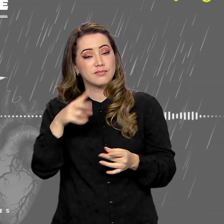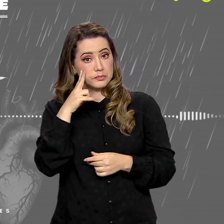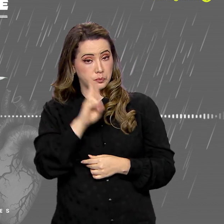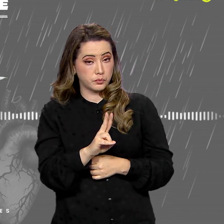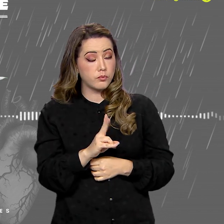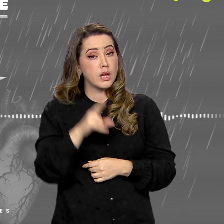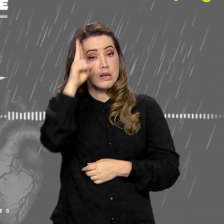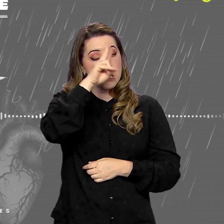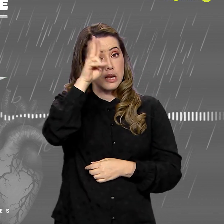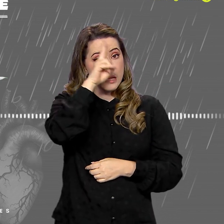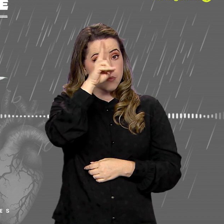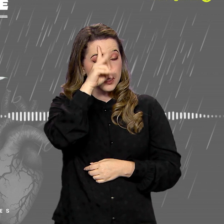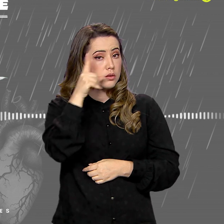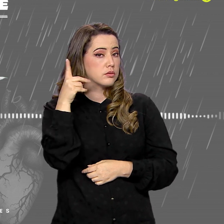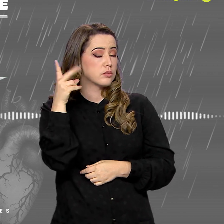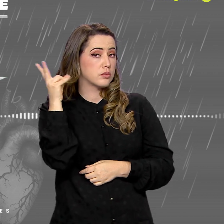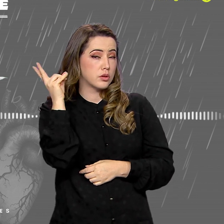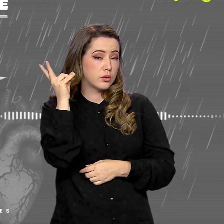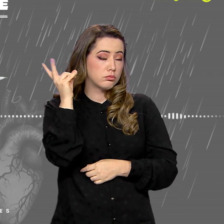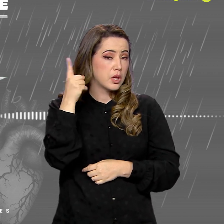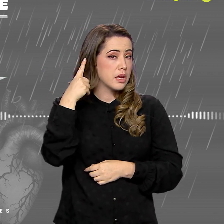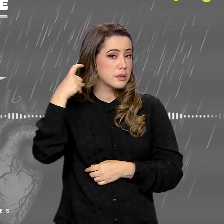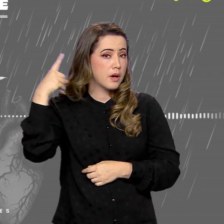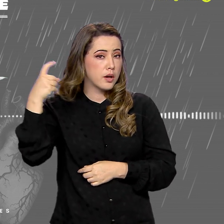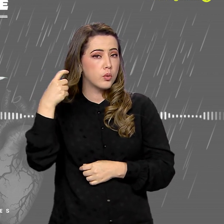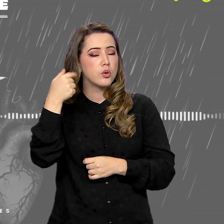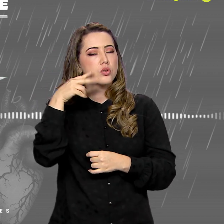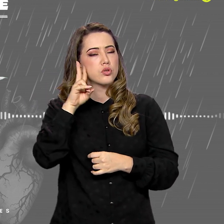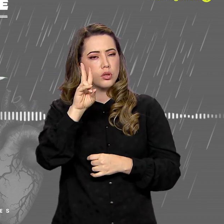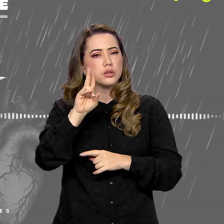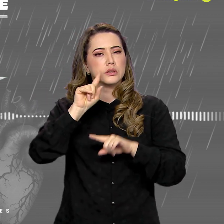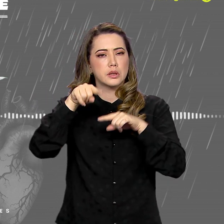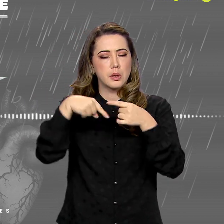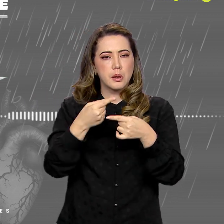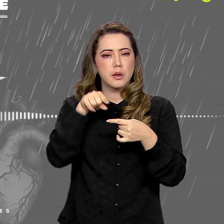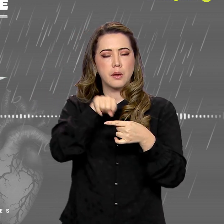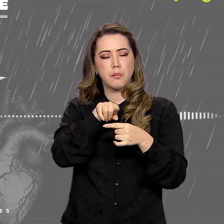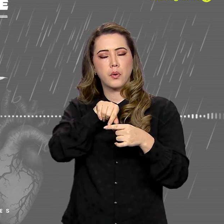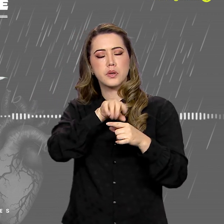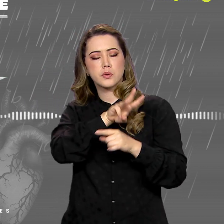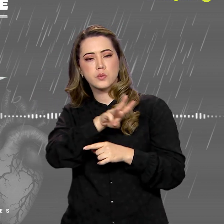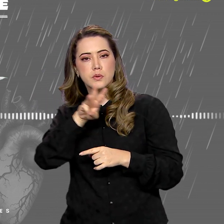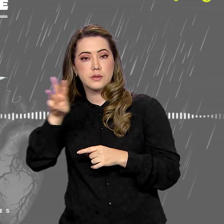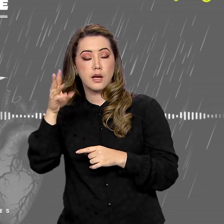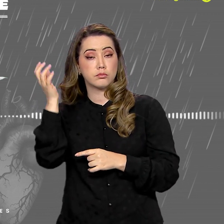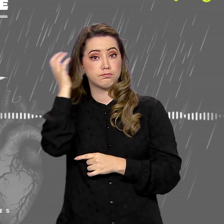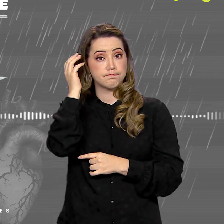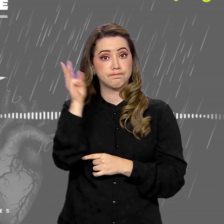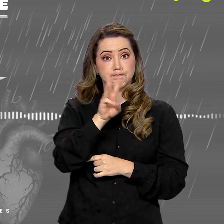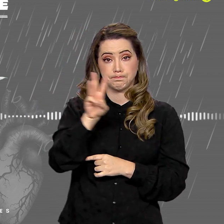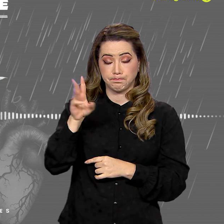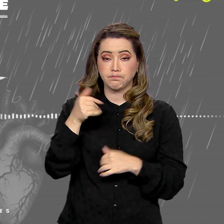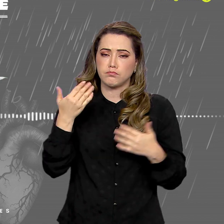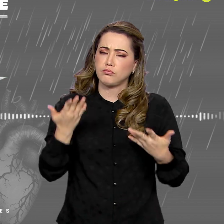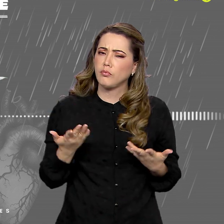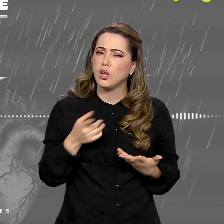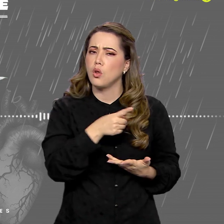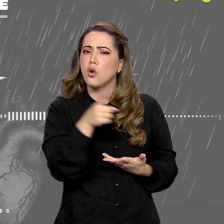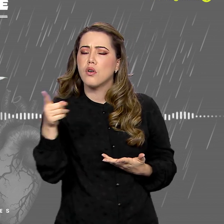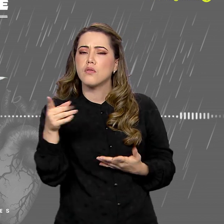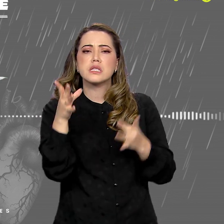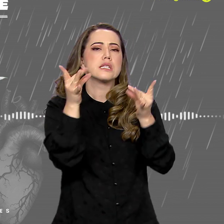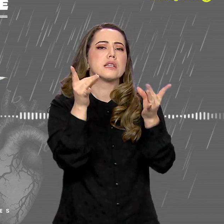acabaram de fazer. Lembrando que as indicações sonoras já aparecem nas transcrições publicadas no site da Rádio Agência Nacional.